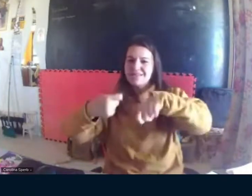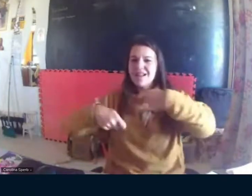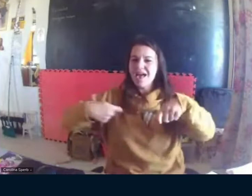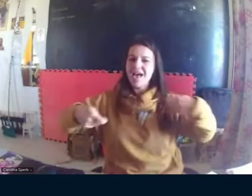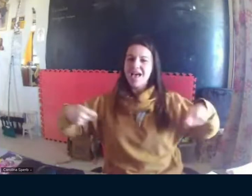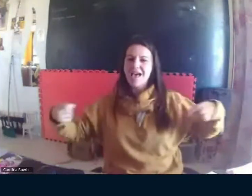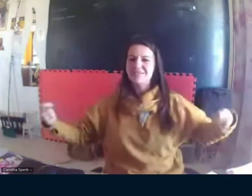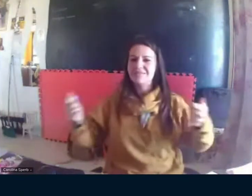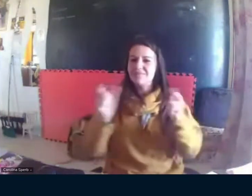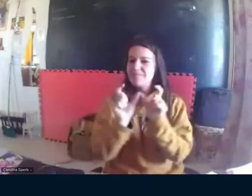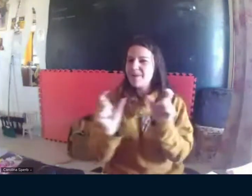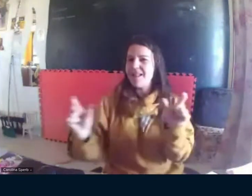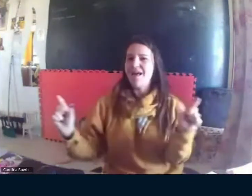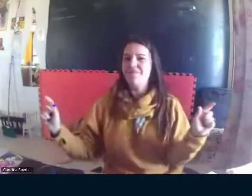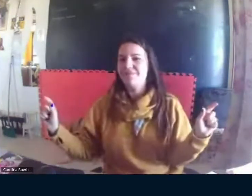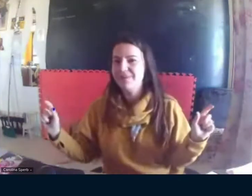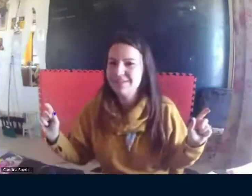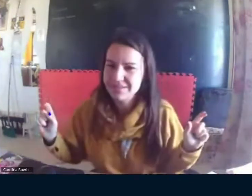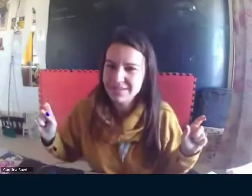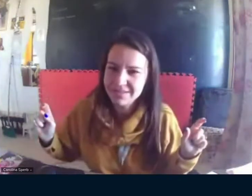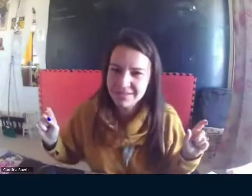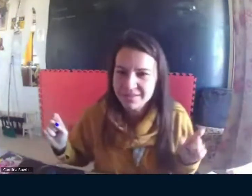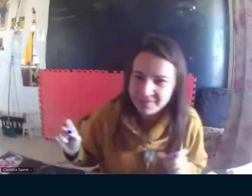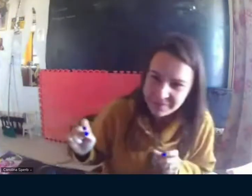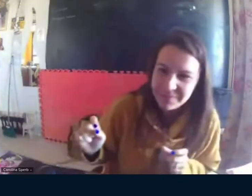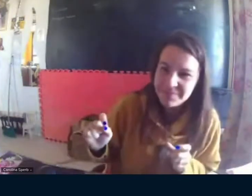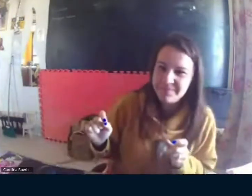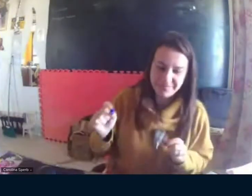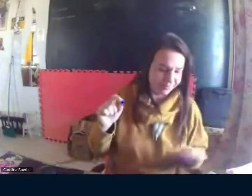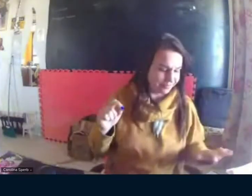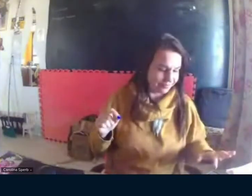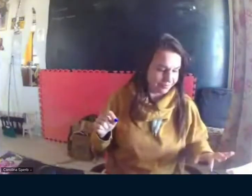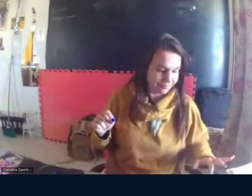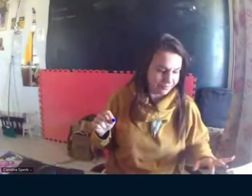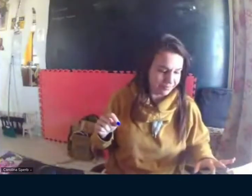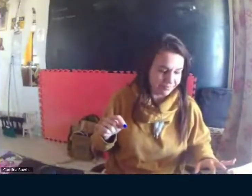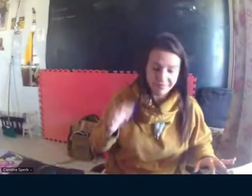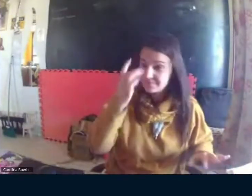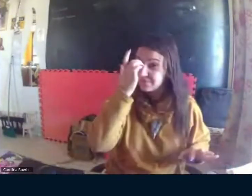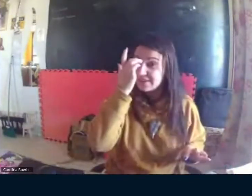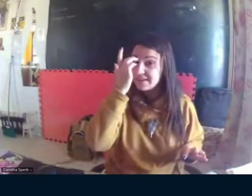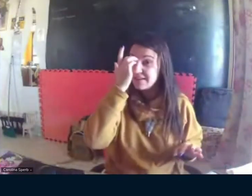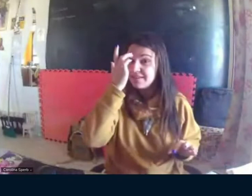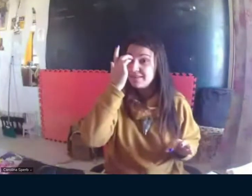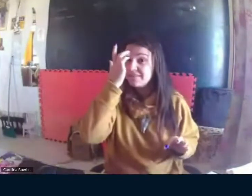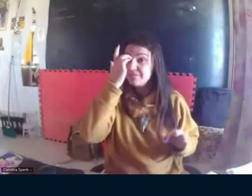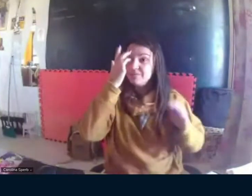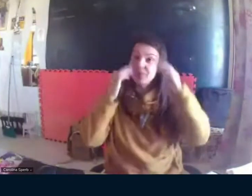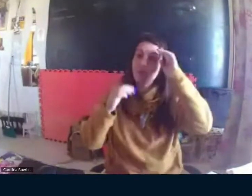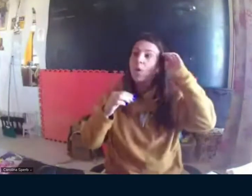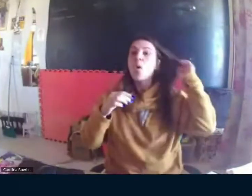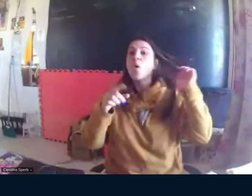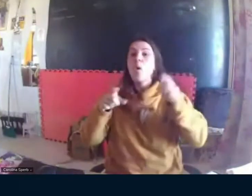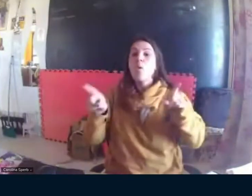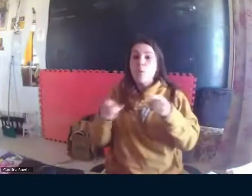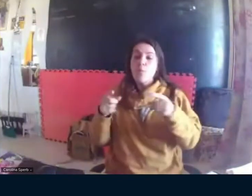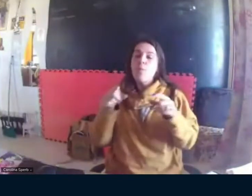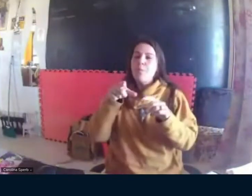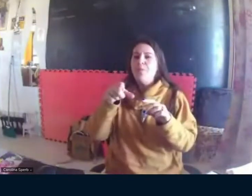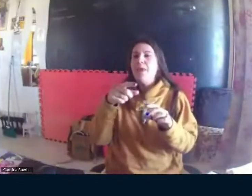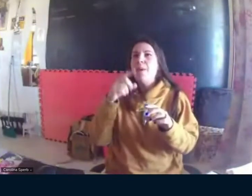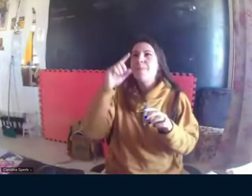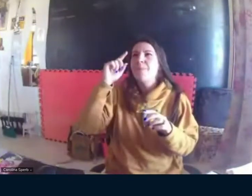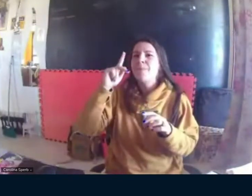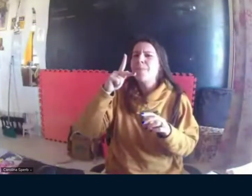que sim, se relacionam. A Tatiane fez fazer essa ruptura, defender que ela se relaciona à música, também à dança, à arte, à poesia.